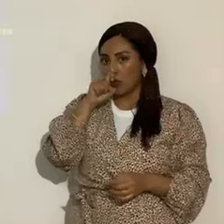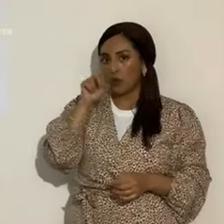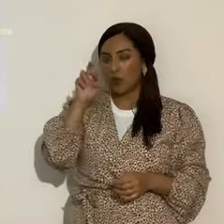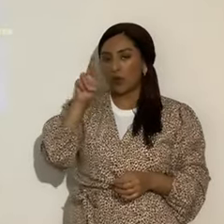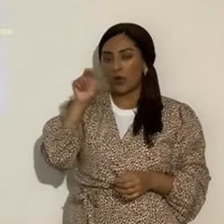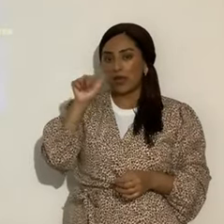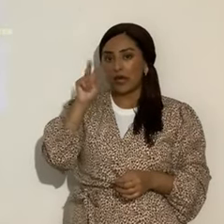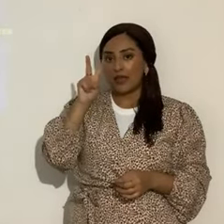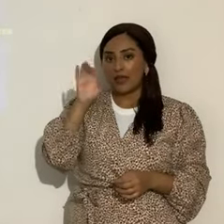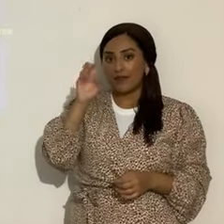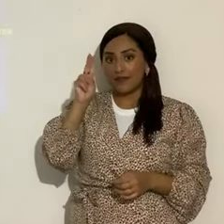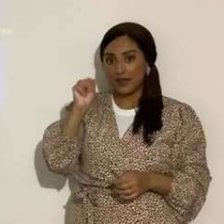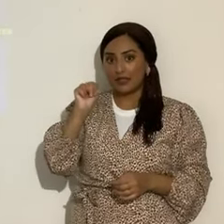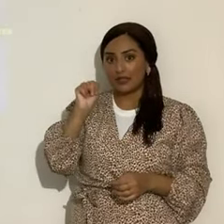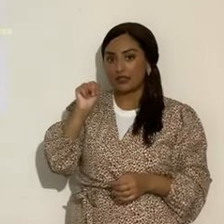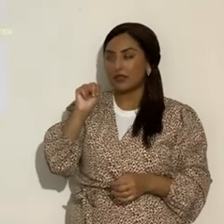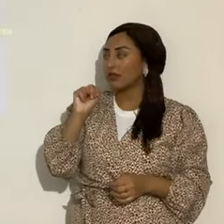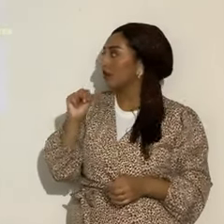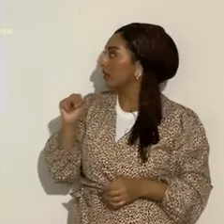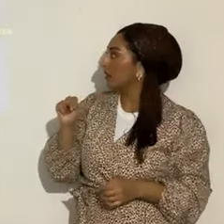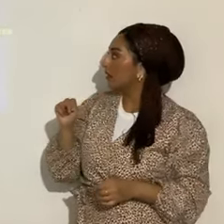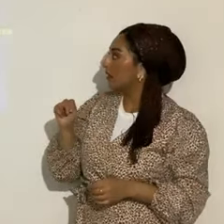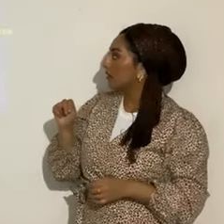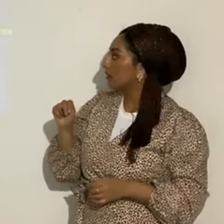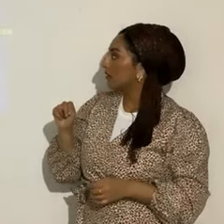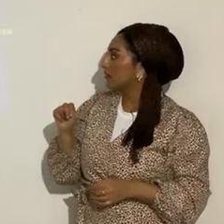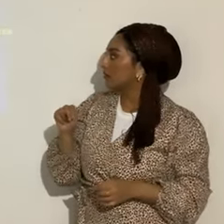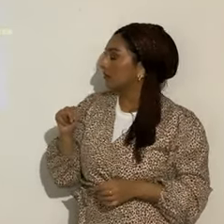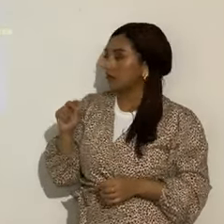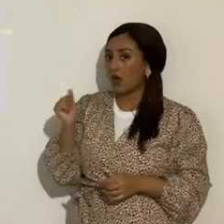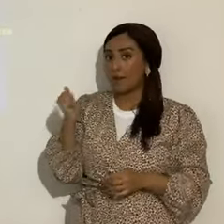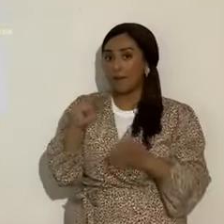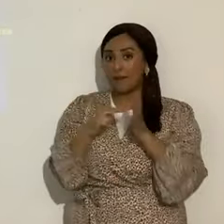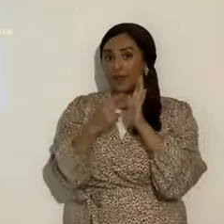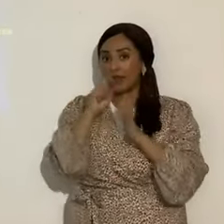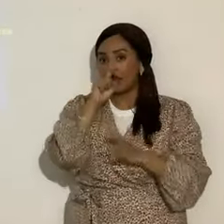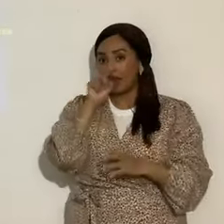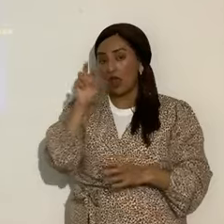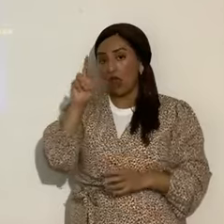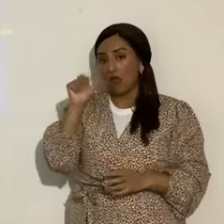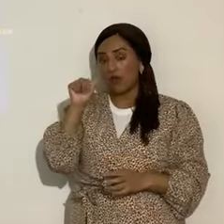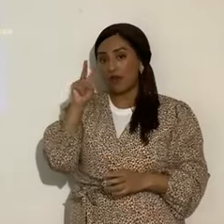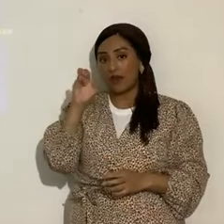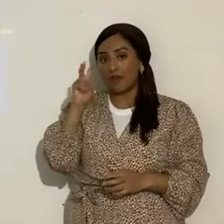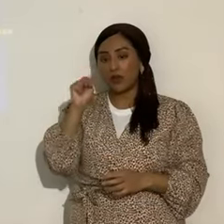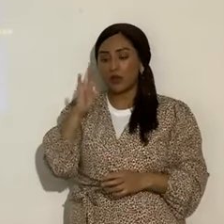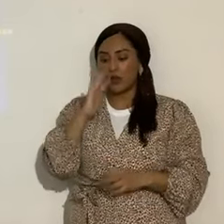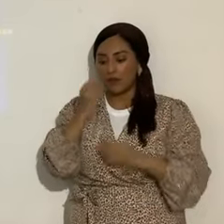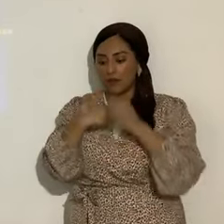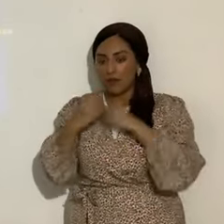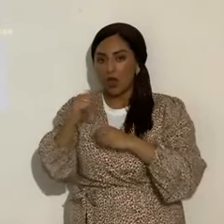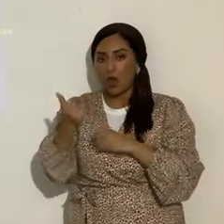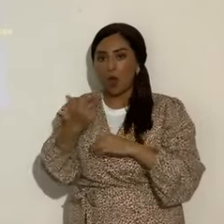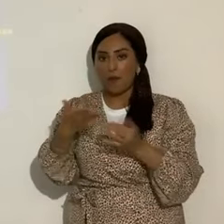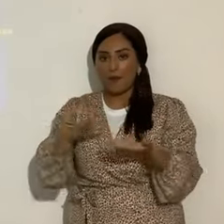del Cuervo, que significa todas las aves de rapiñas que se van a comer todos aquellos que ven contra Israel en la batalla del Armagedón.